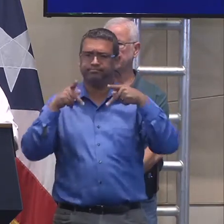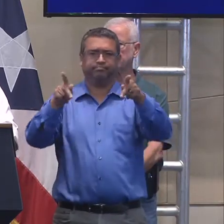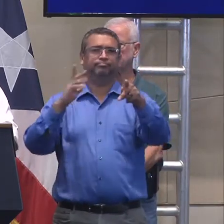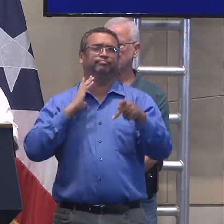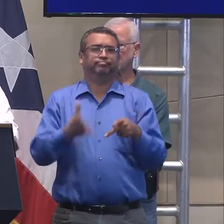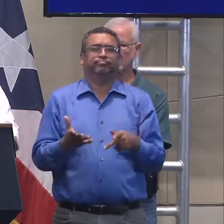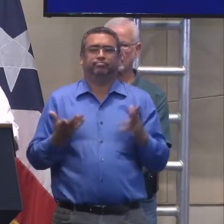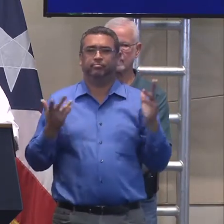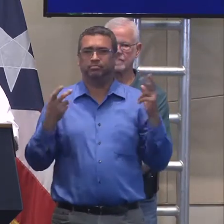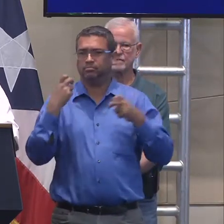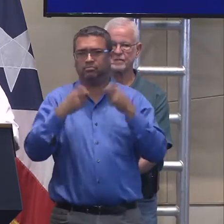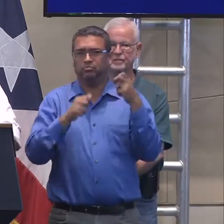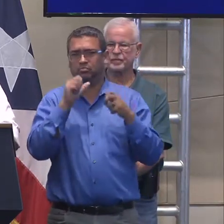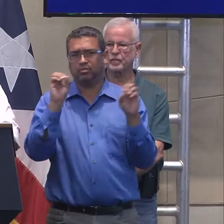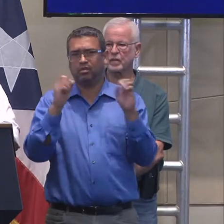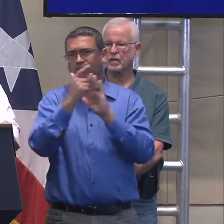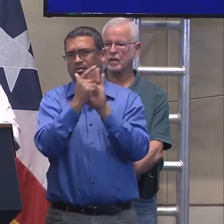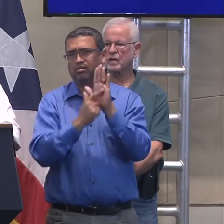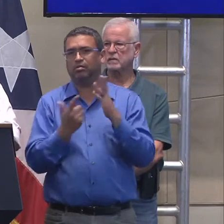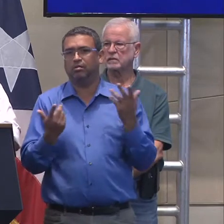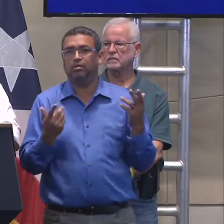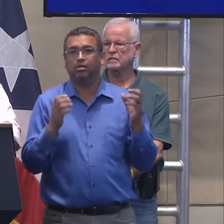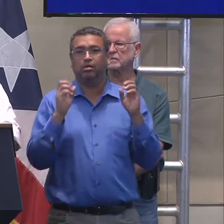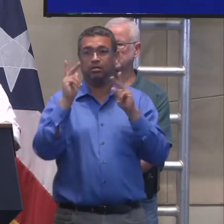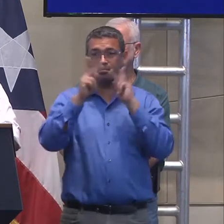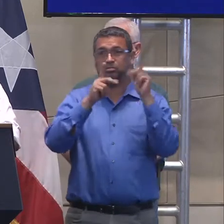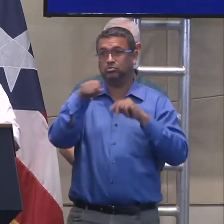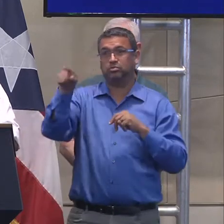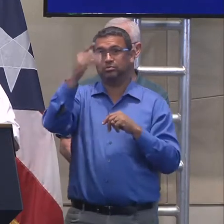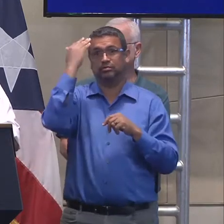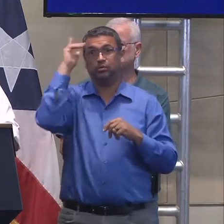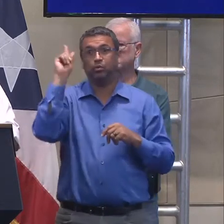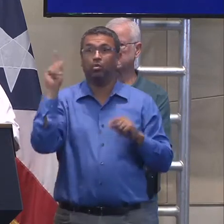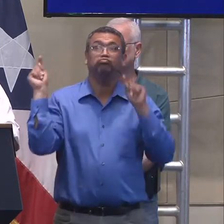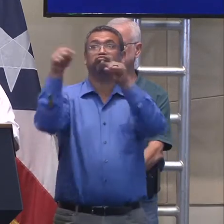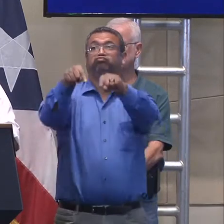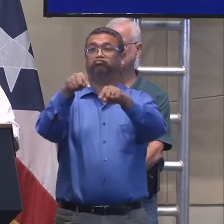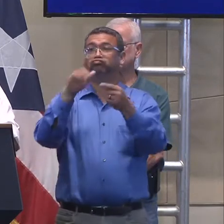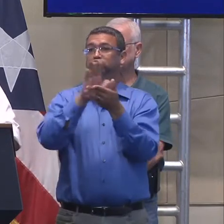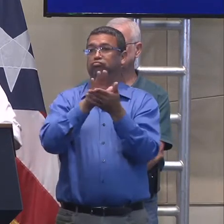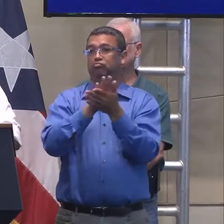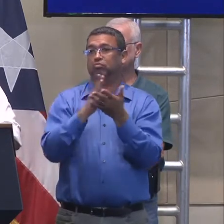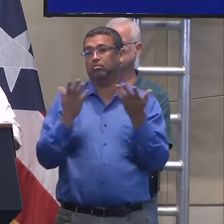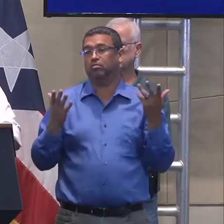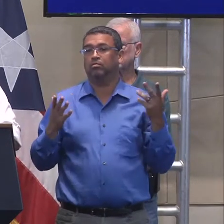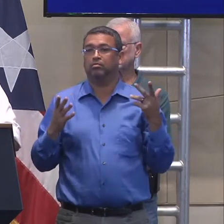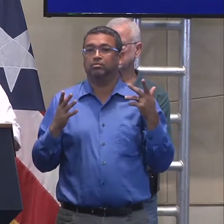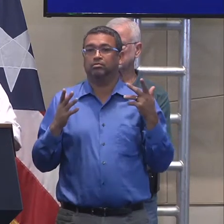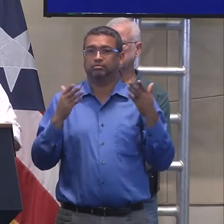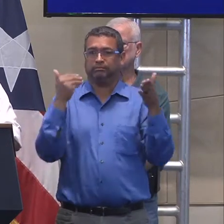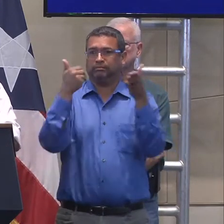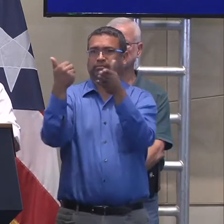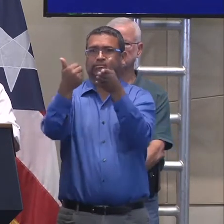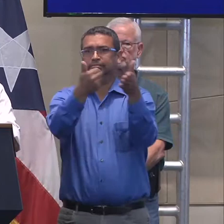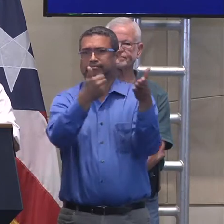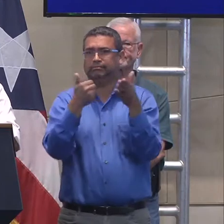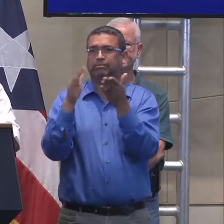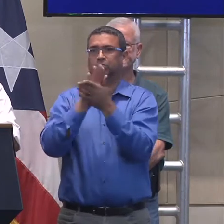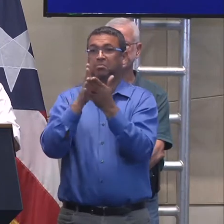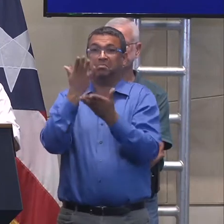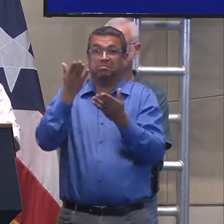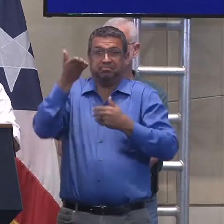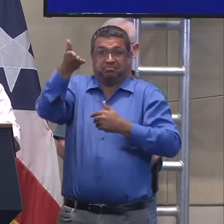a también permitir al ciudadano a saber dónde pueden buscar agua, inclusive de municipios cercanos que, que tal vez en su